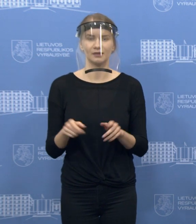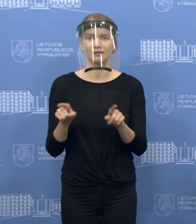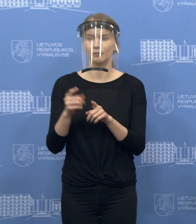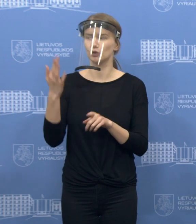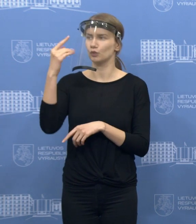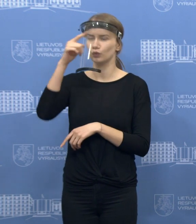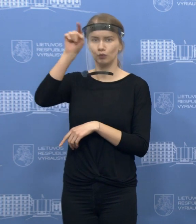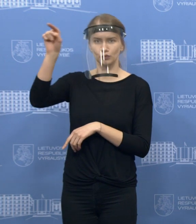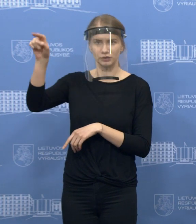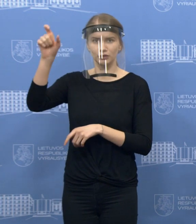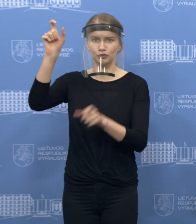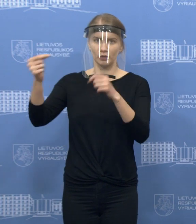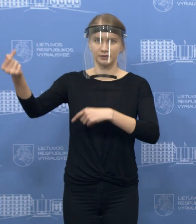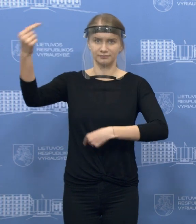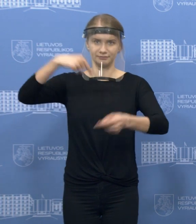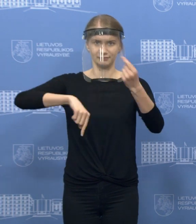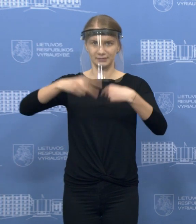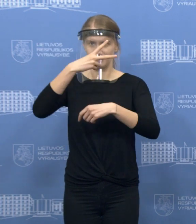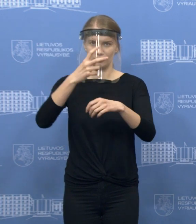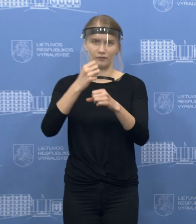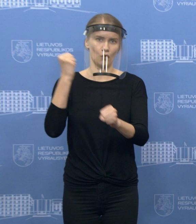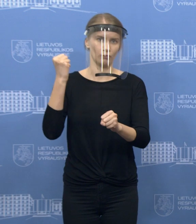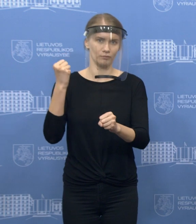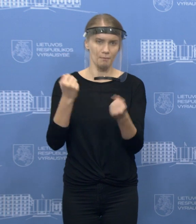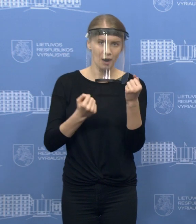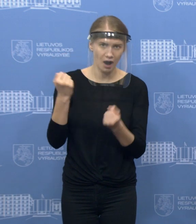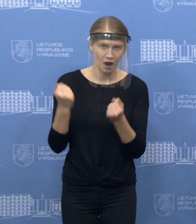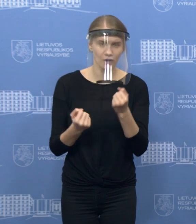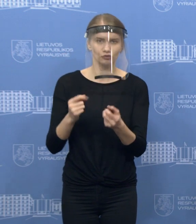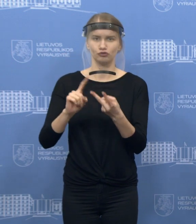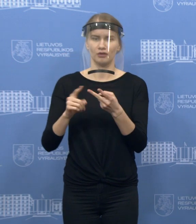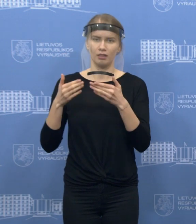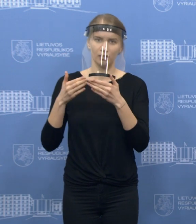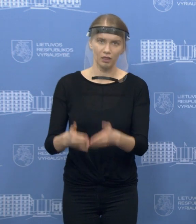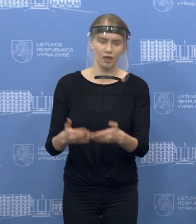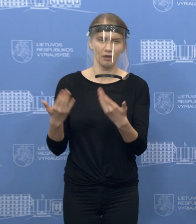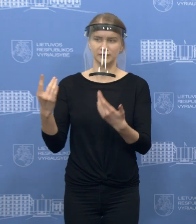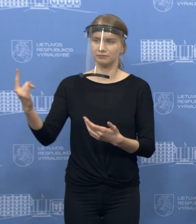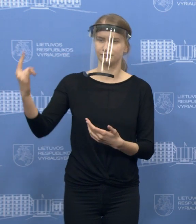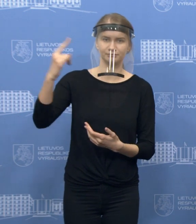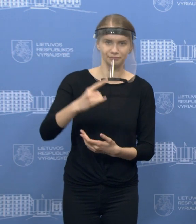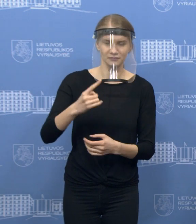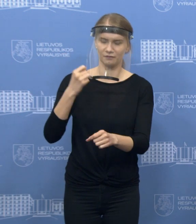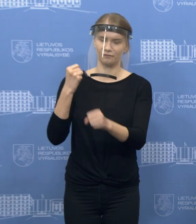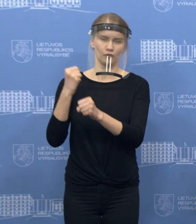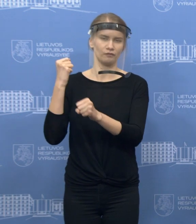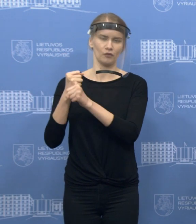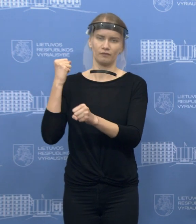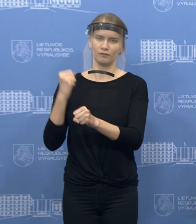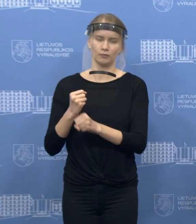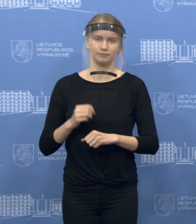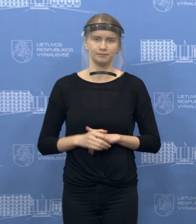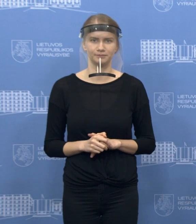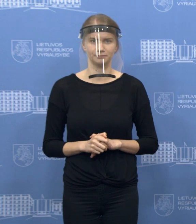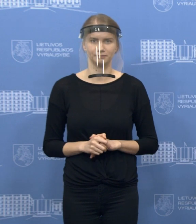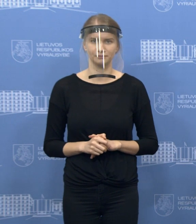atvykti į Lietuvą, visų rūšių transporto priemonėmis, neatsidarė jokių papildomų nuo jų pralaidos sienos punktų ir kol kas mes